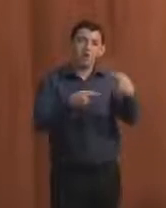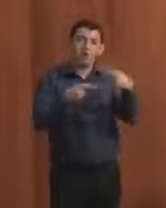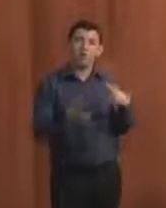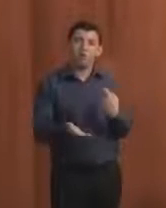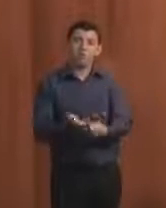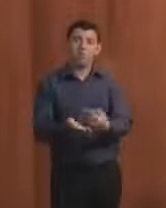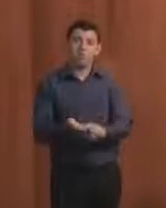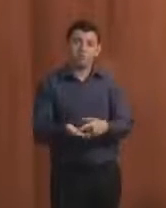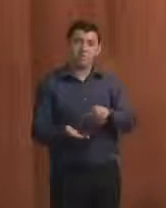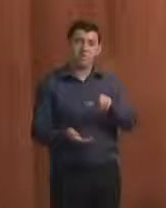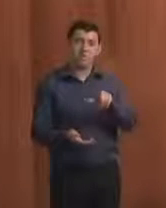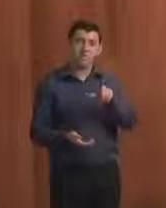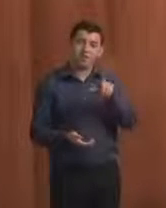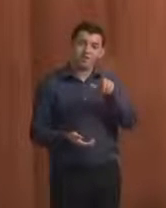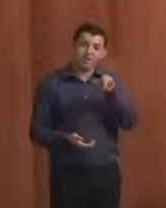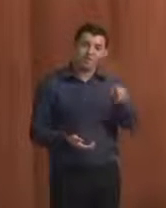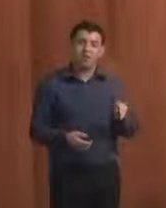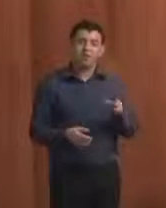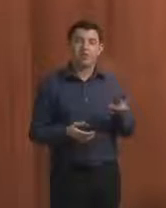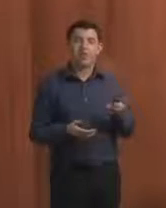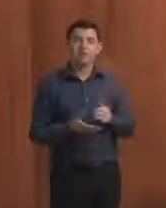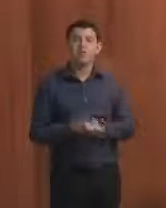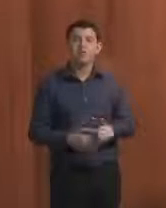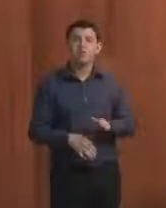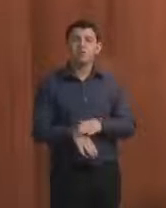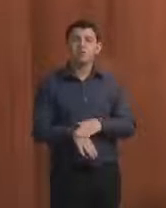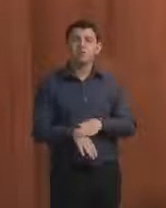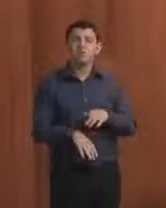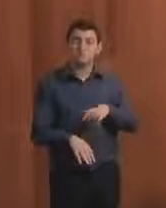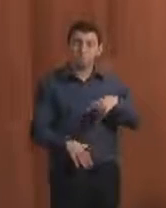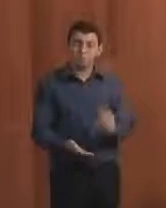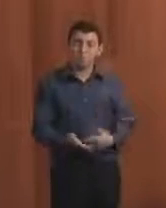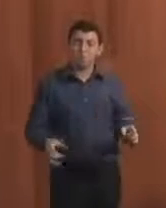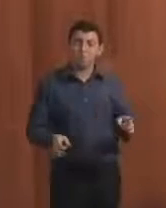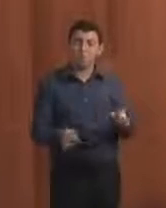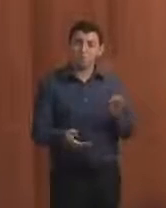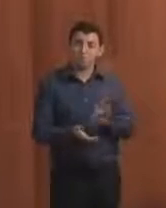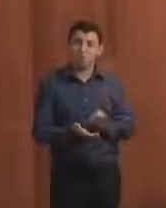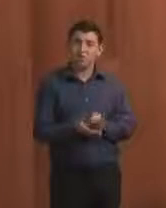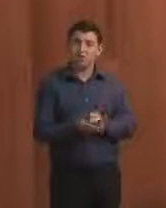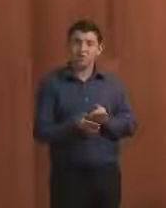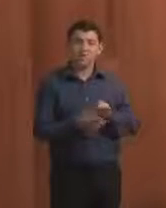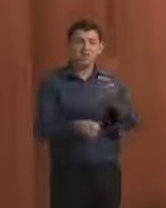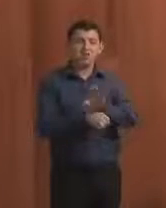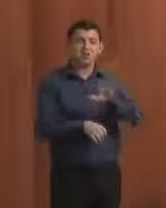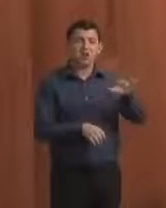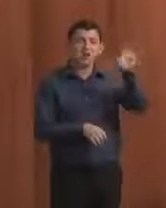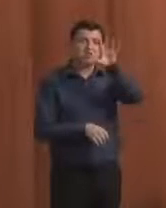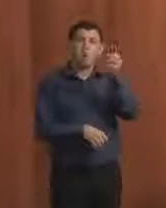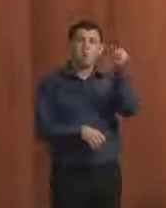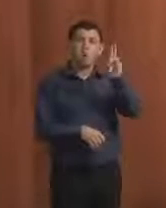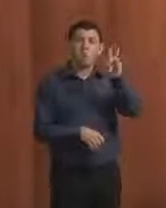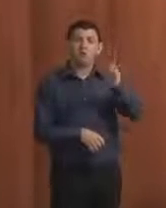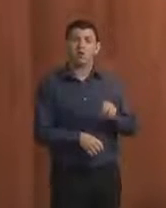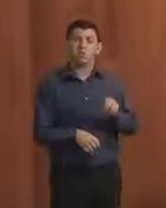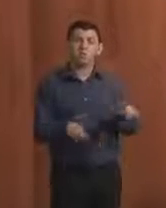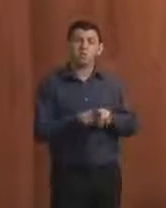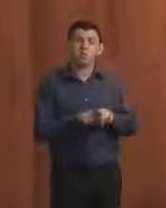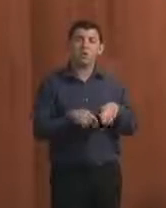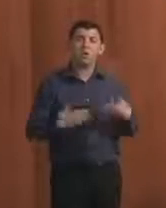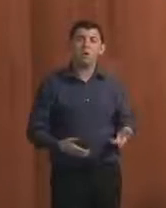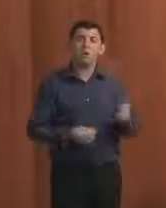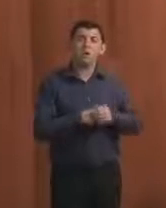cumprimento da lei, quando isso está sendo cumprido pelos estados ou não, e qual seria o papel do Ministério Público nesse sentido